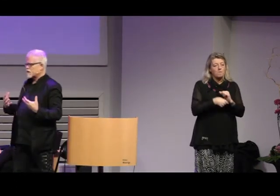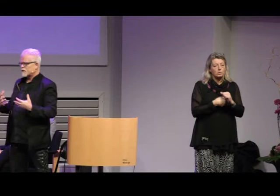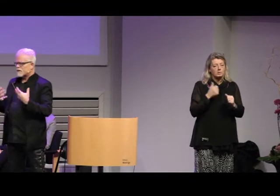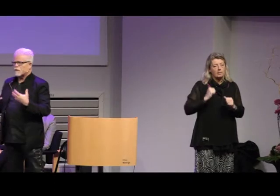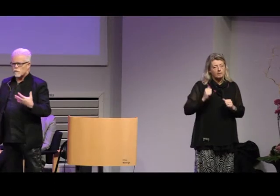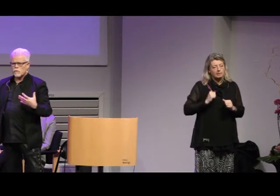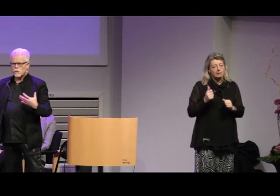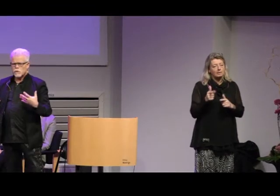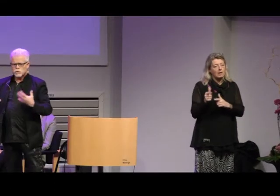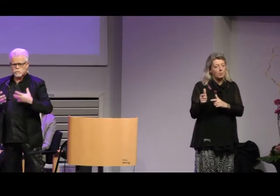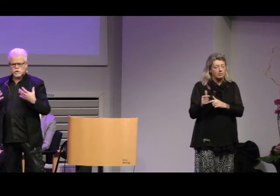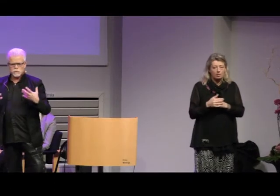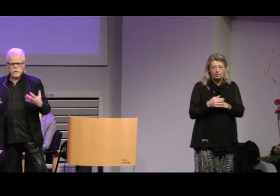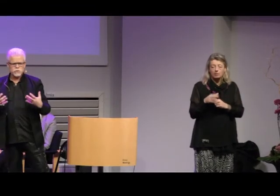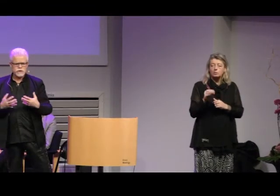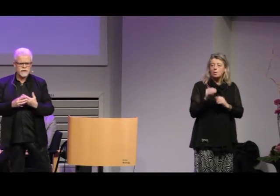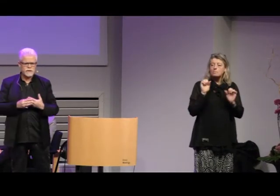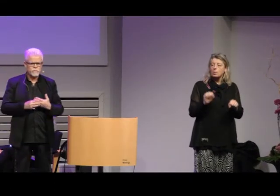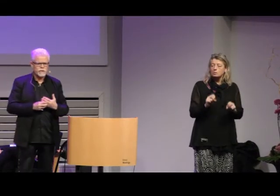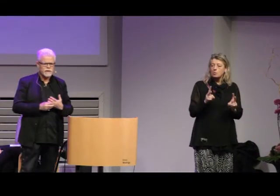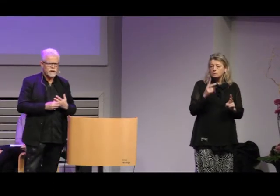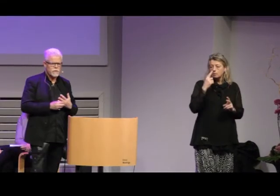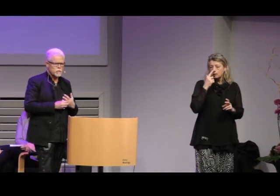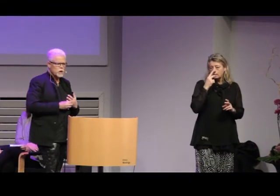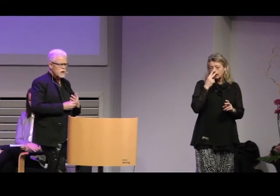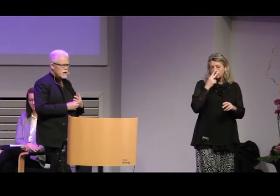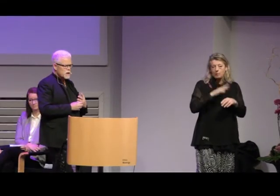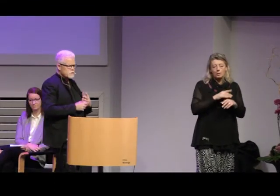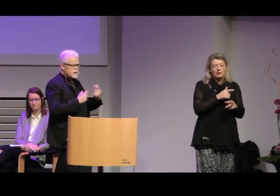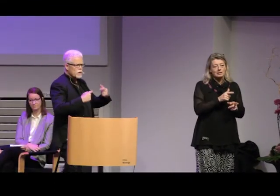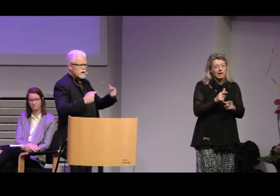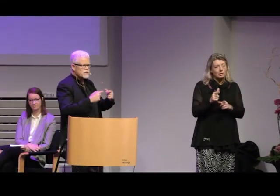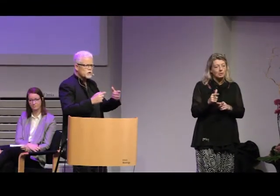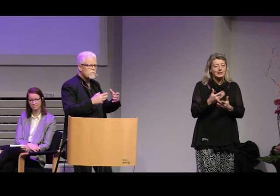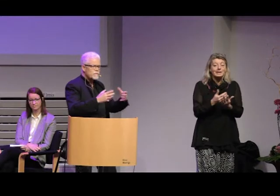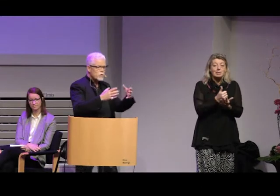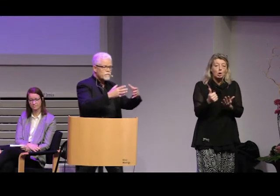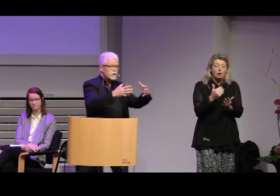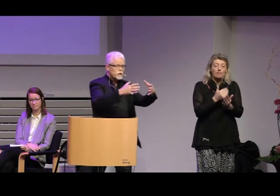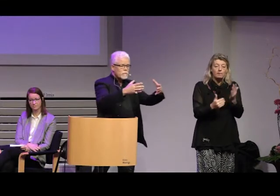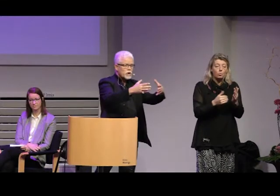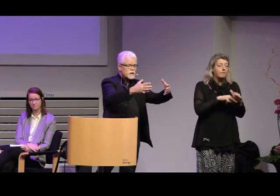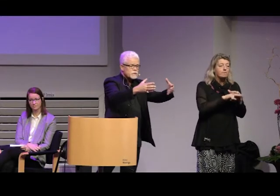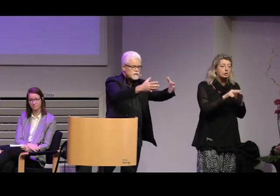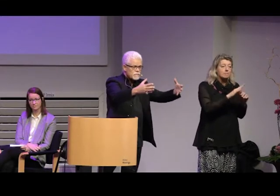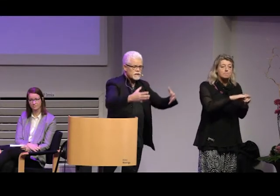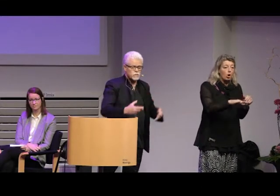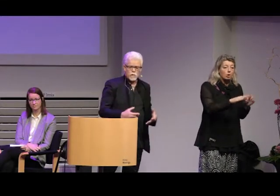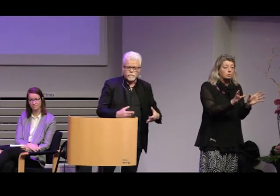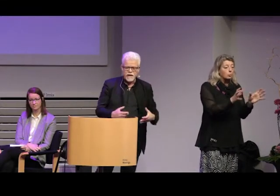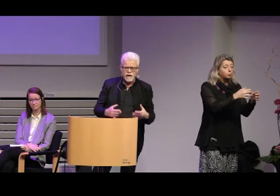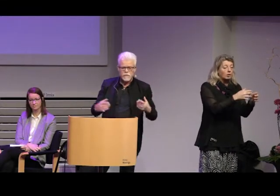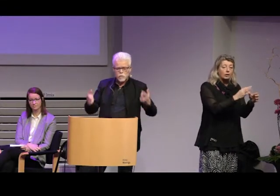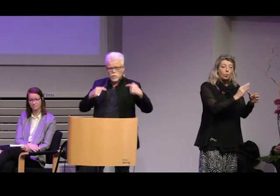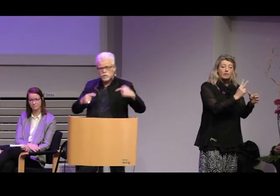våldsanvändande terror så måste man också titta på den terror som inte bara kanske kommer från flyktingbarnen som samlas